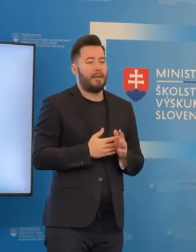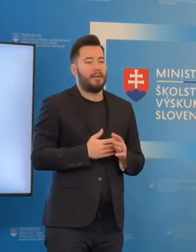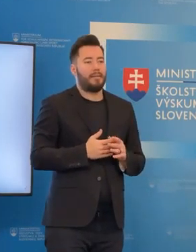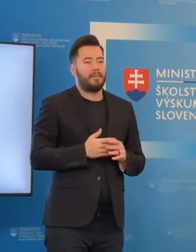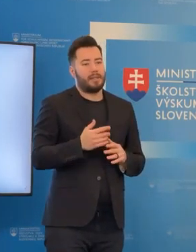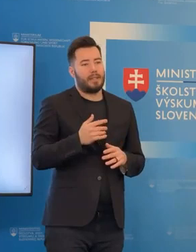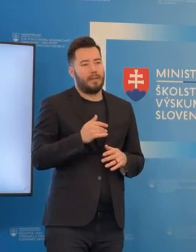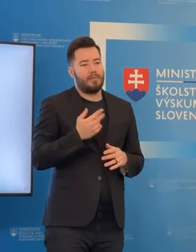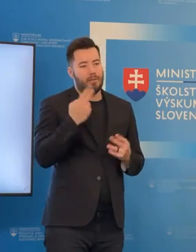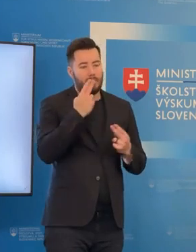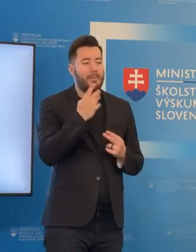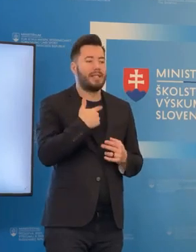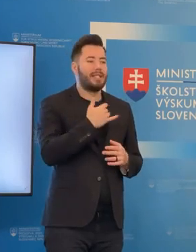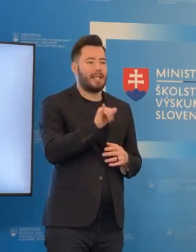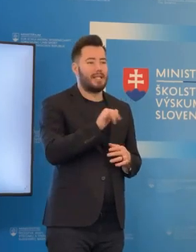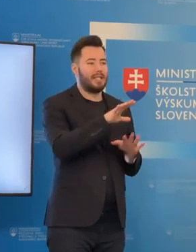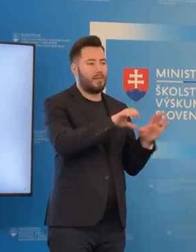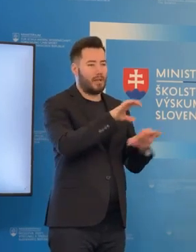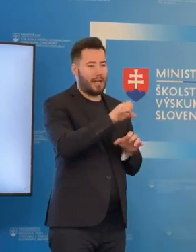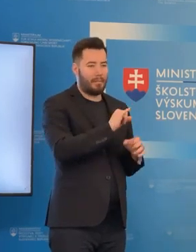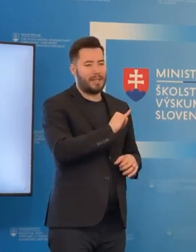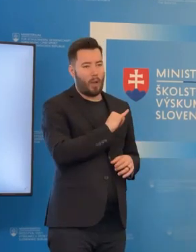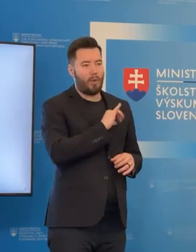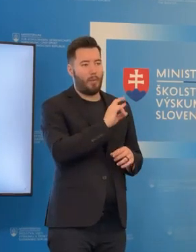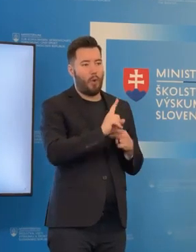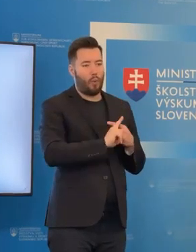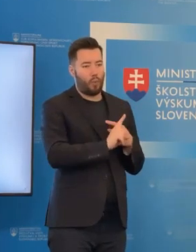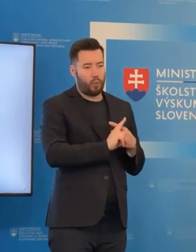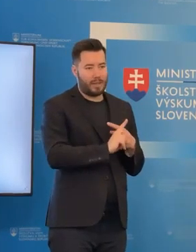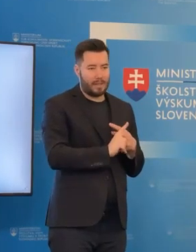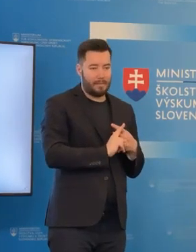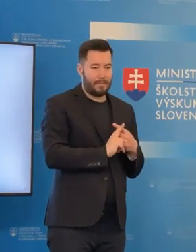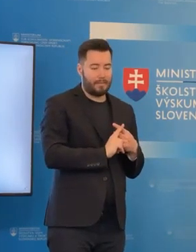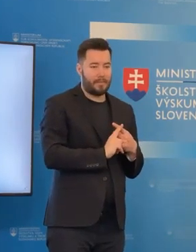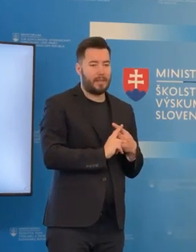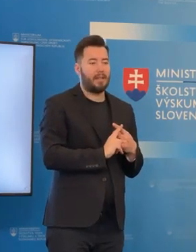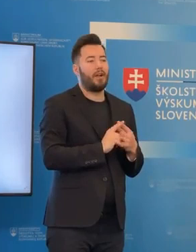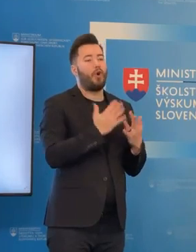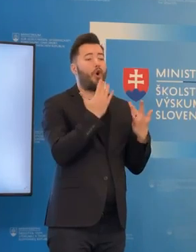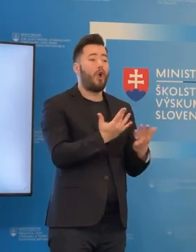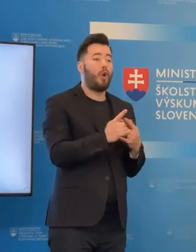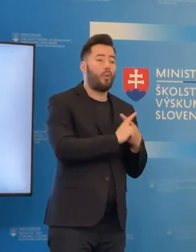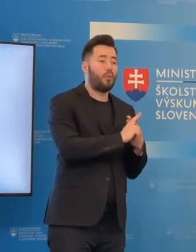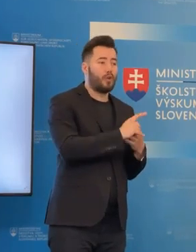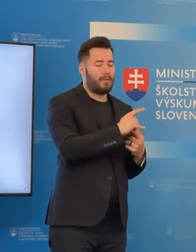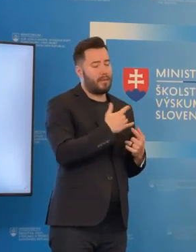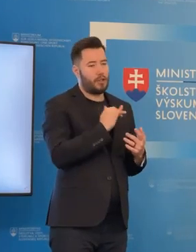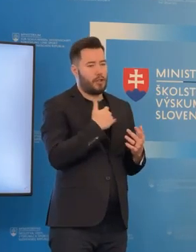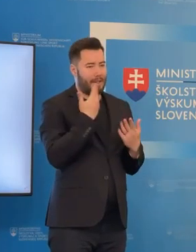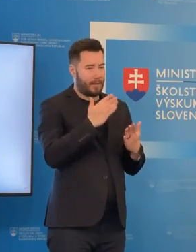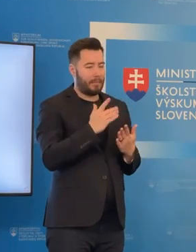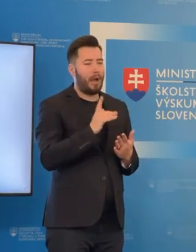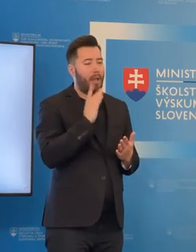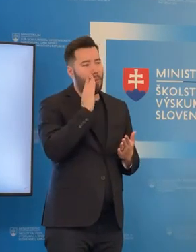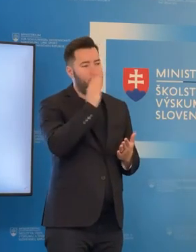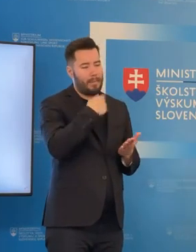tak zbierame aj záujem o tieto kurzy respektíve zbierame, že počet týchto kurzov, ktoré budeme následne preplácať.